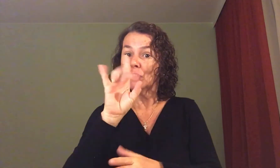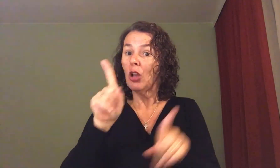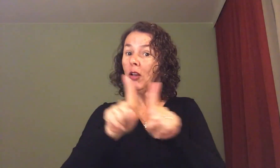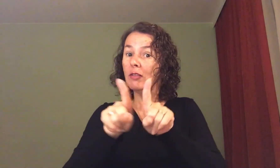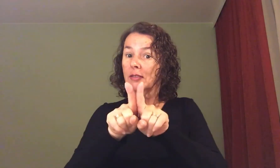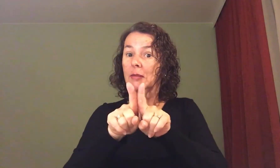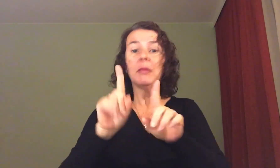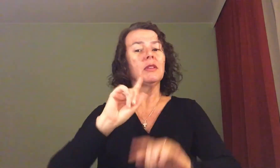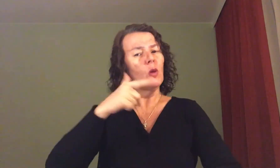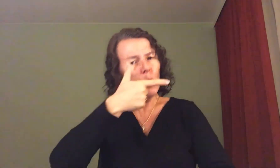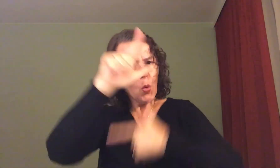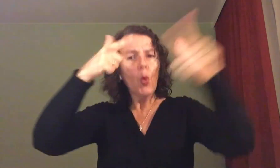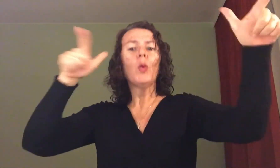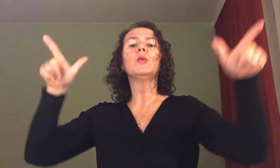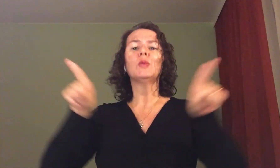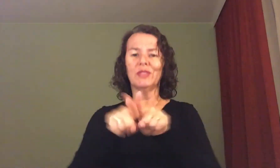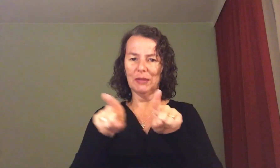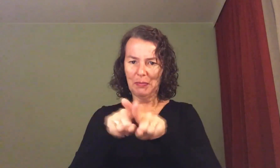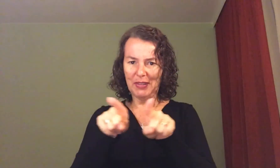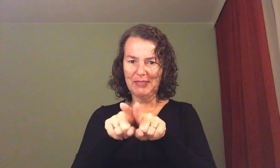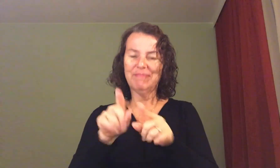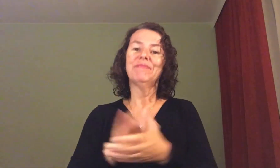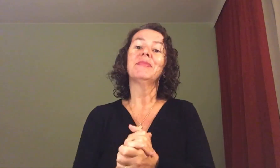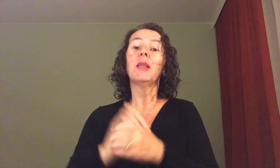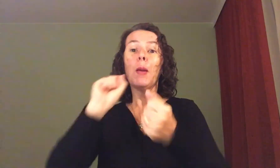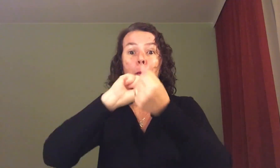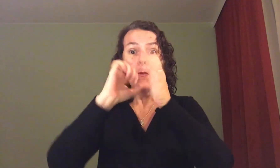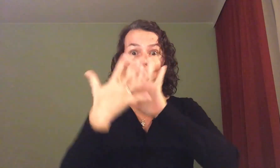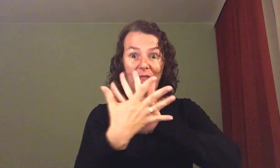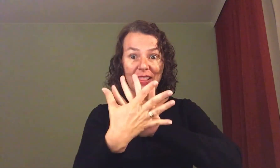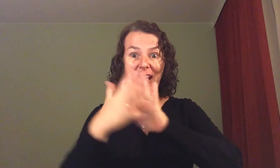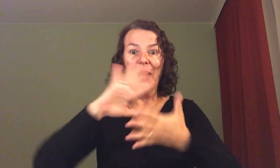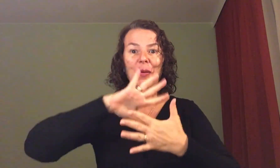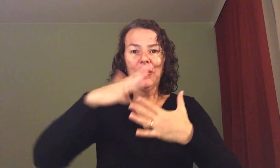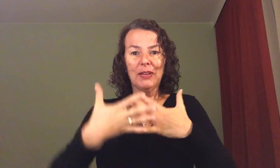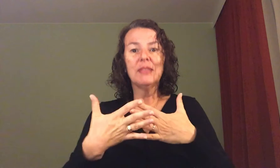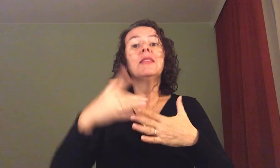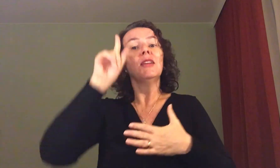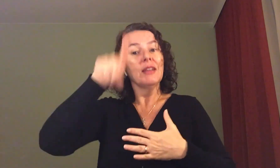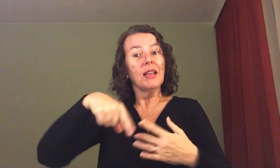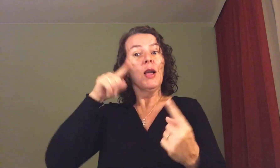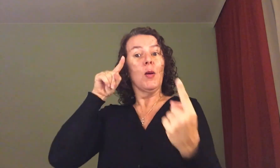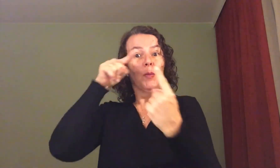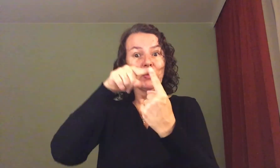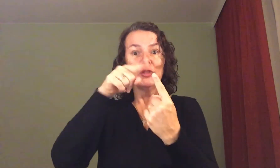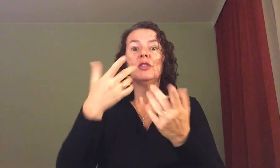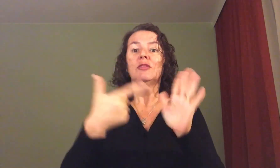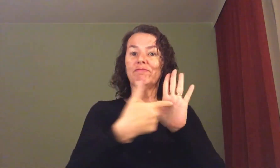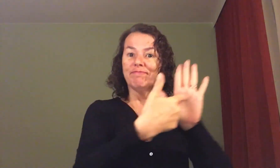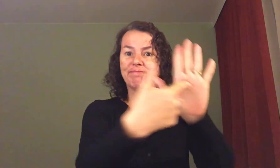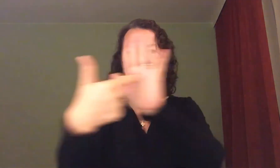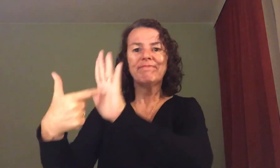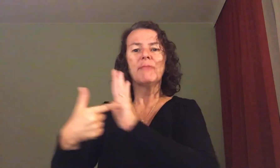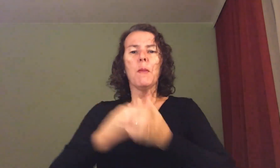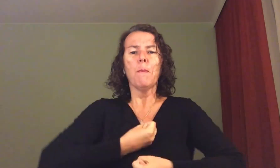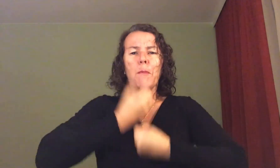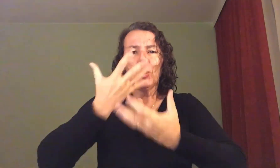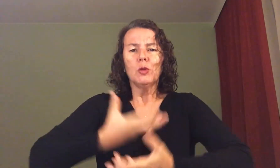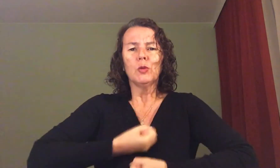escolares. Além disso, o portal de Libras foi desenvolvido com o intuito de agregar produções